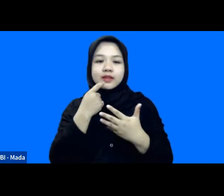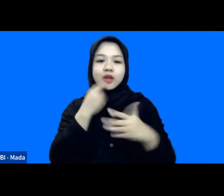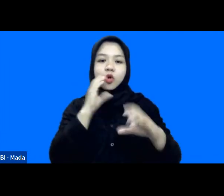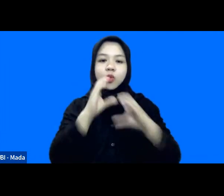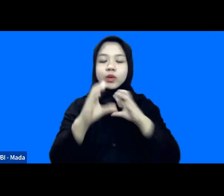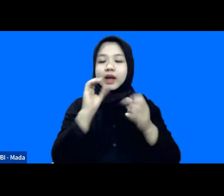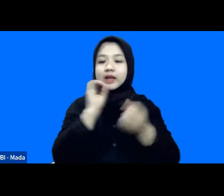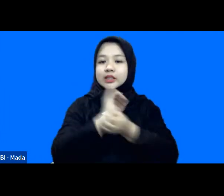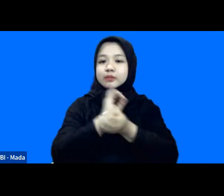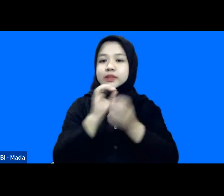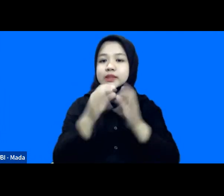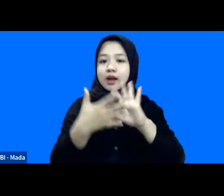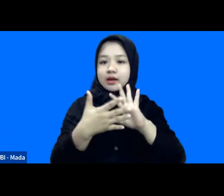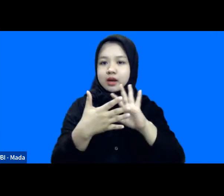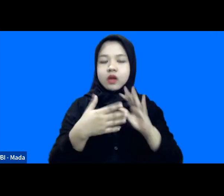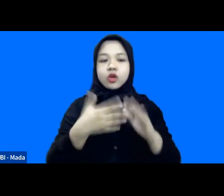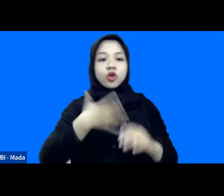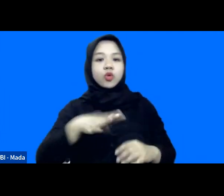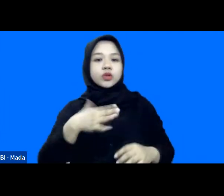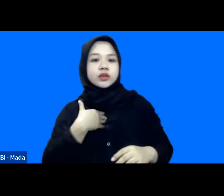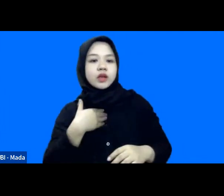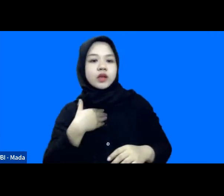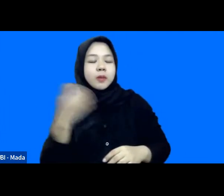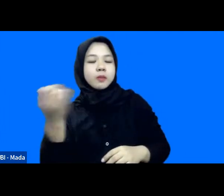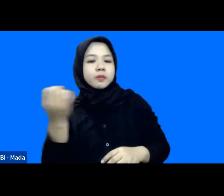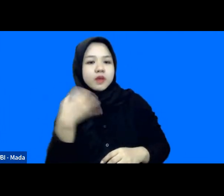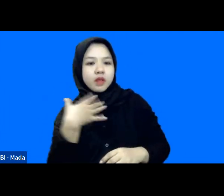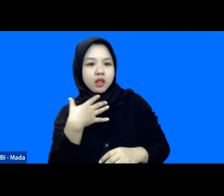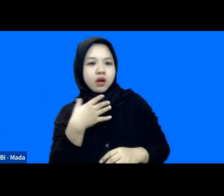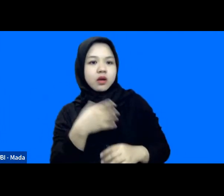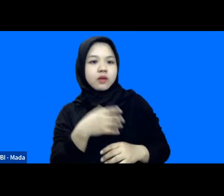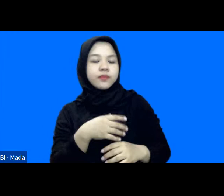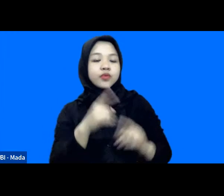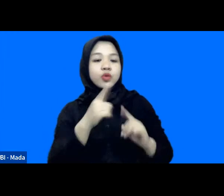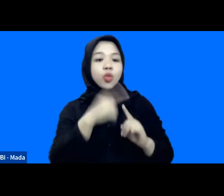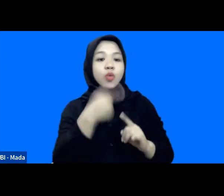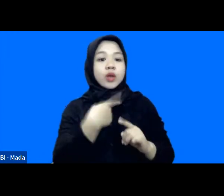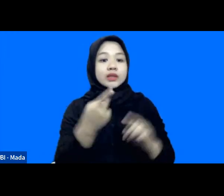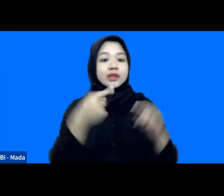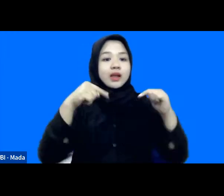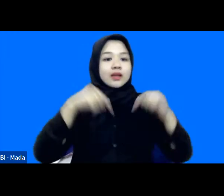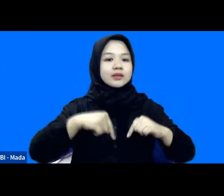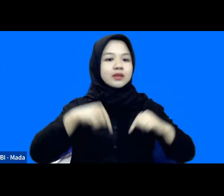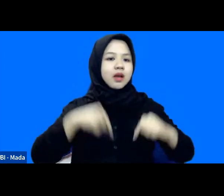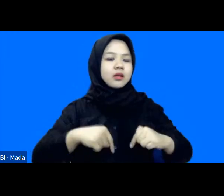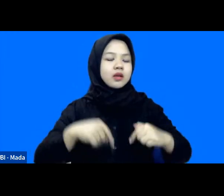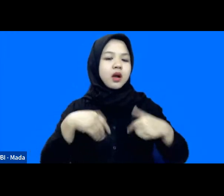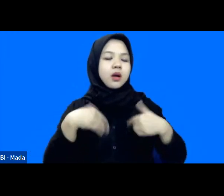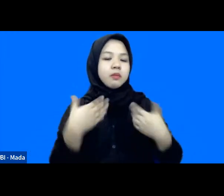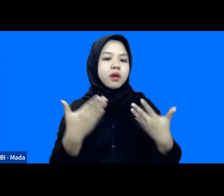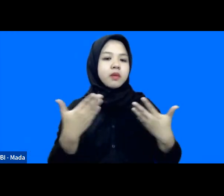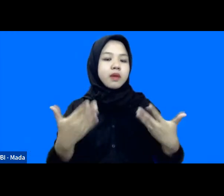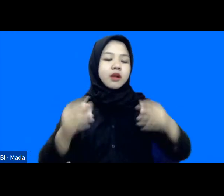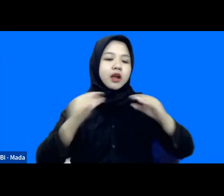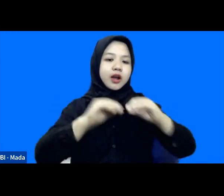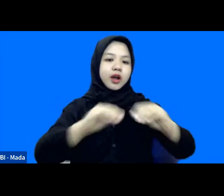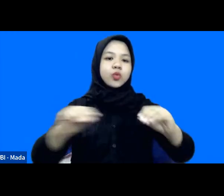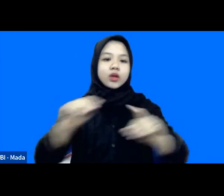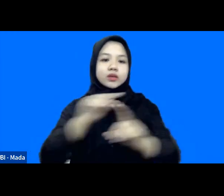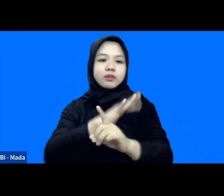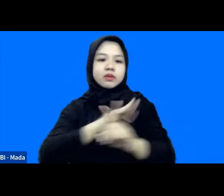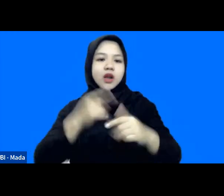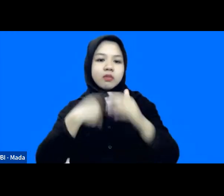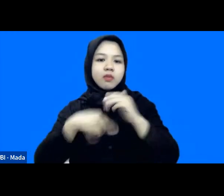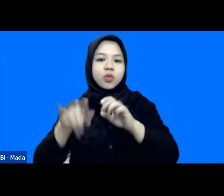bencana jadi dosen saya mengatakan bahwa memang tugas kita sekarang adalah bagaimana mengedukasi masyarakat melalui